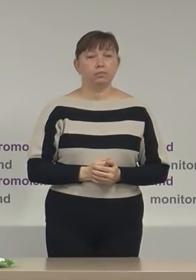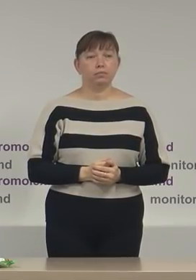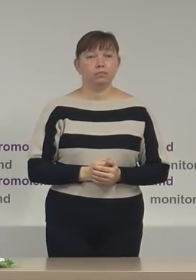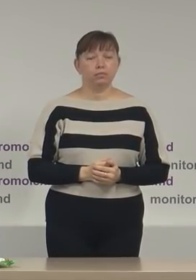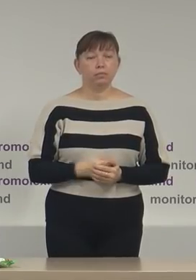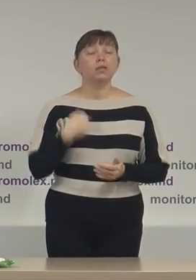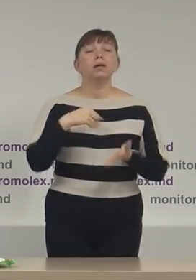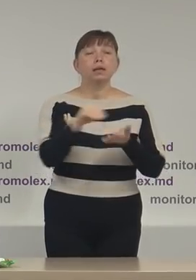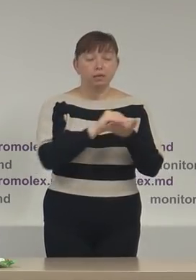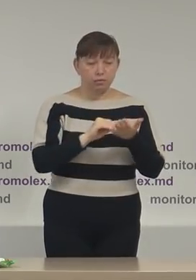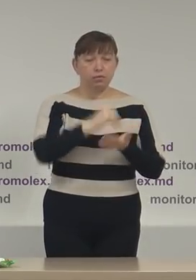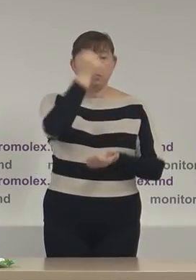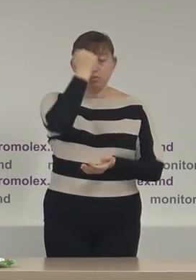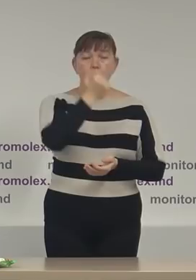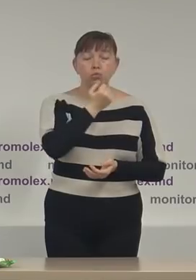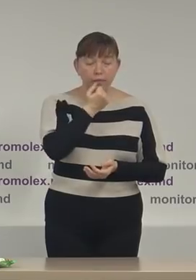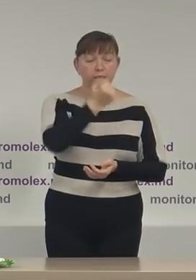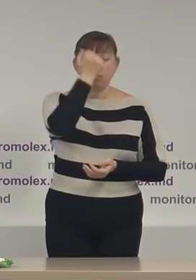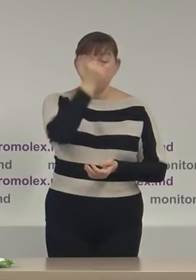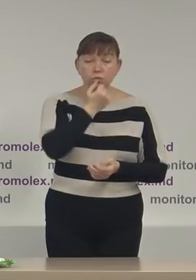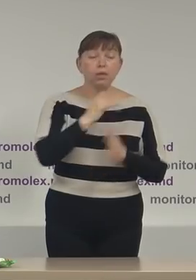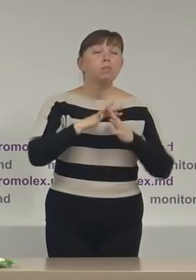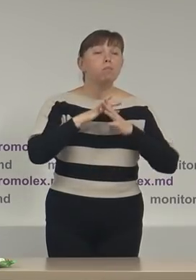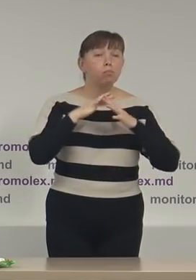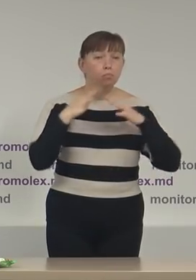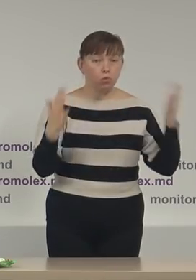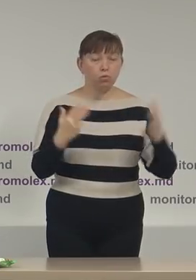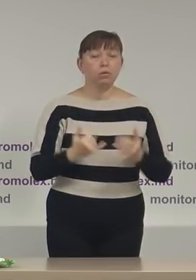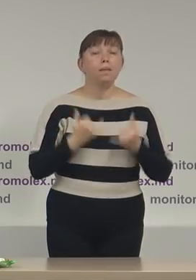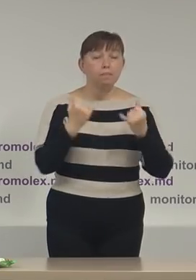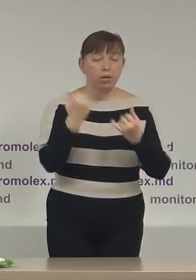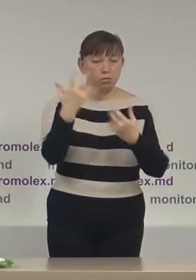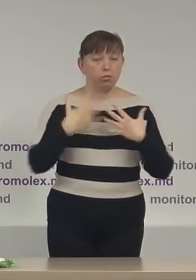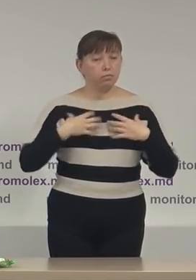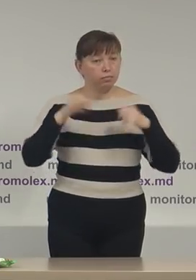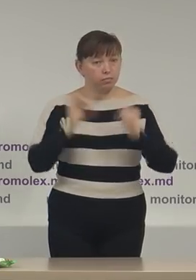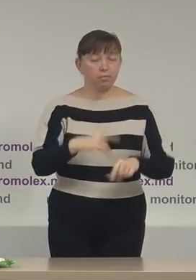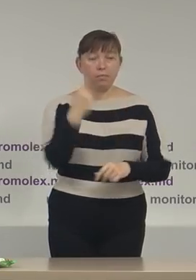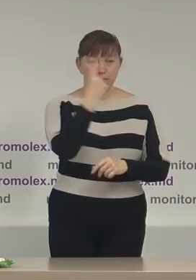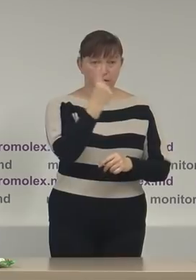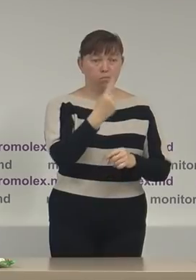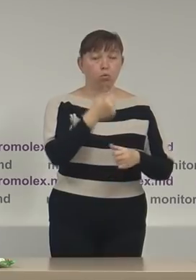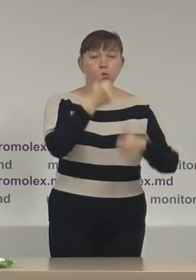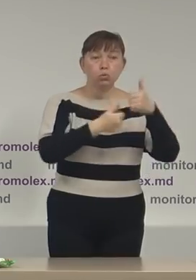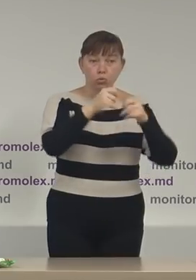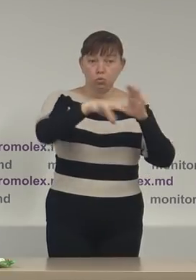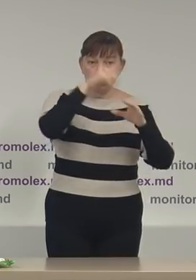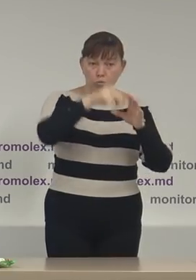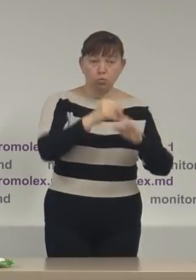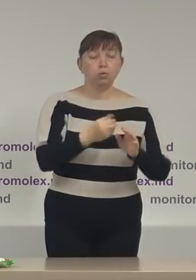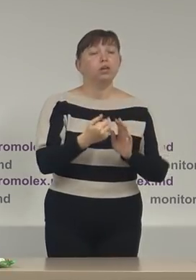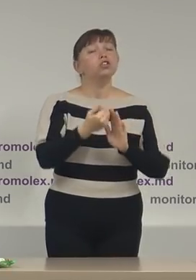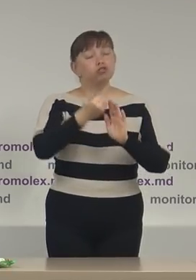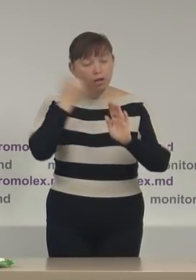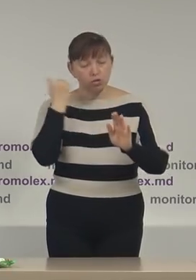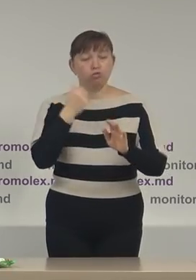eu încă o dată le mulțumesc mult pentru prestația din primul tur eu le mulțumesc anticipat